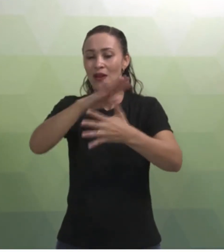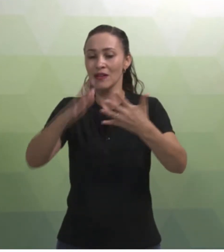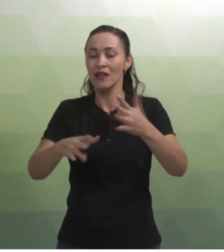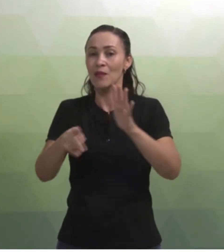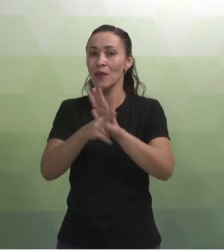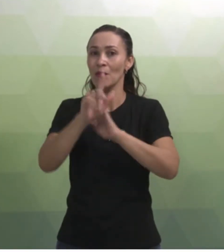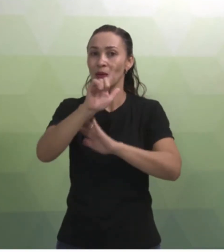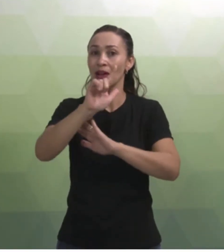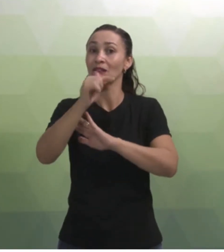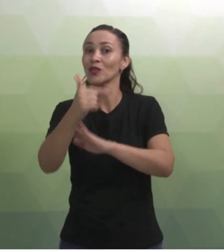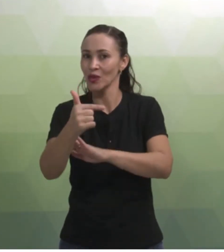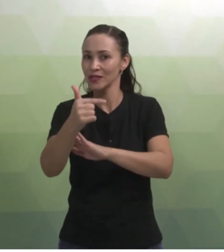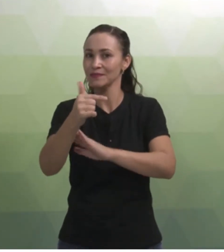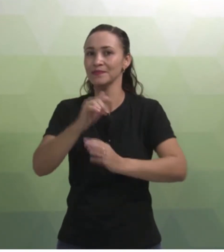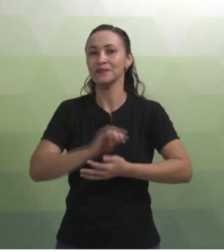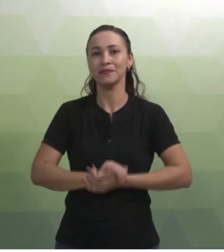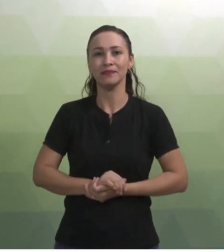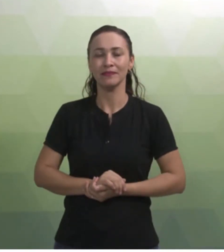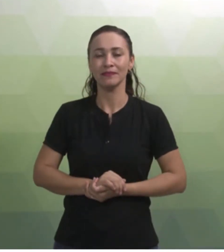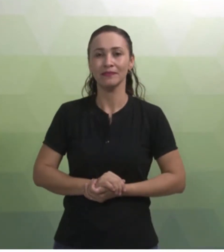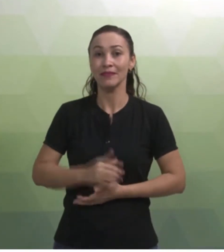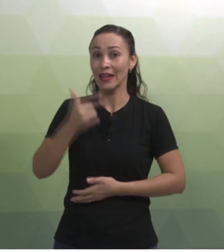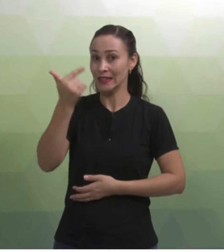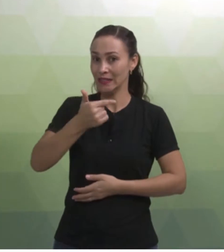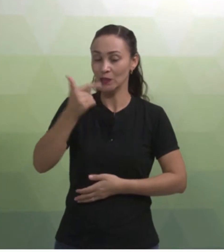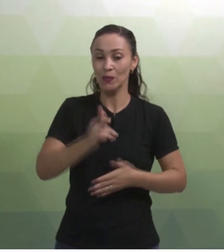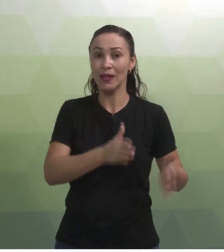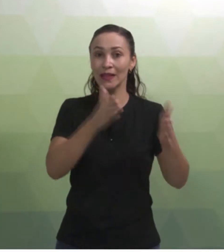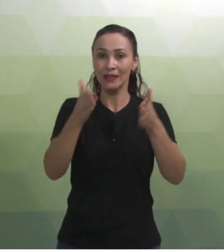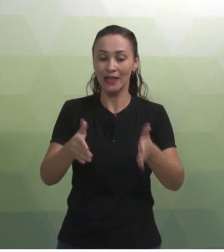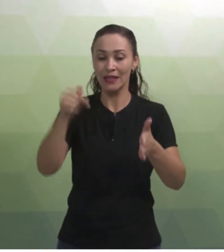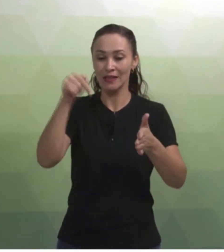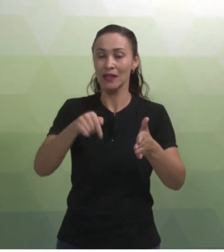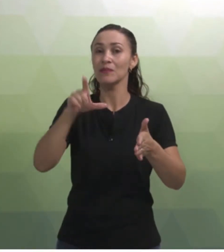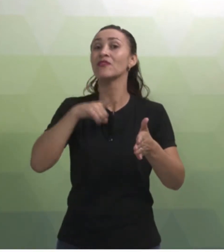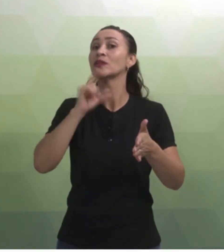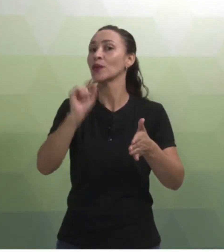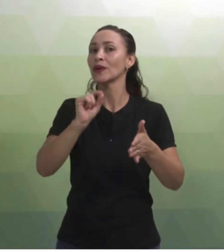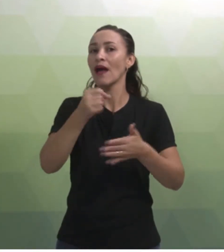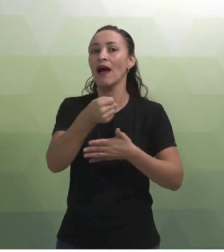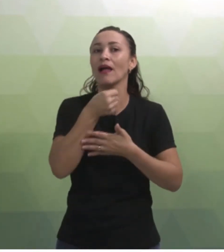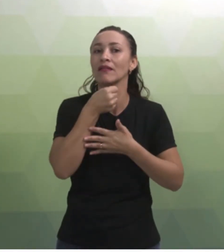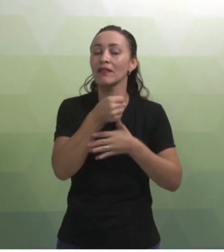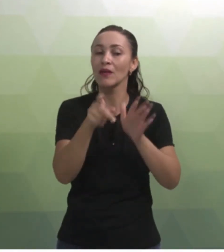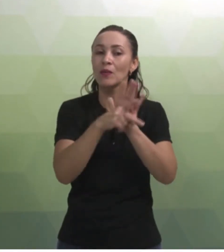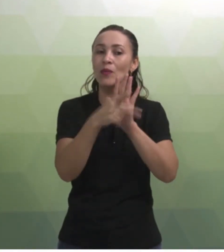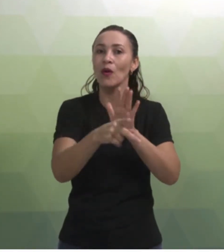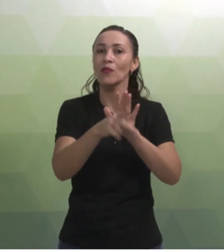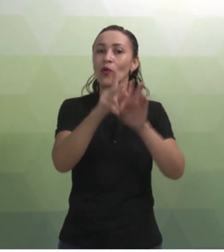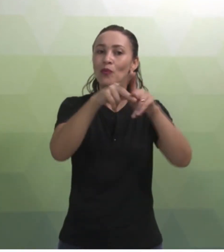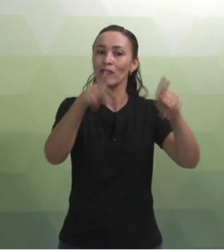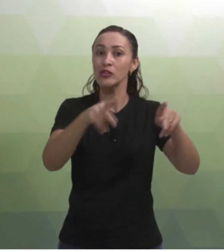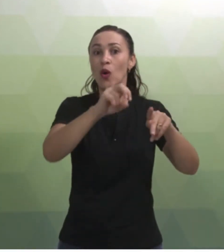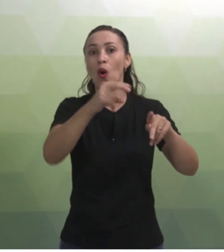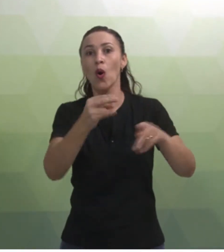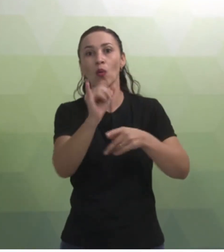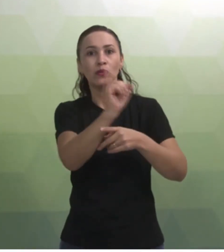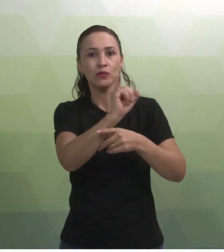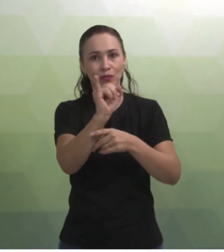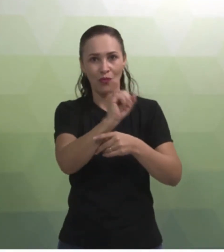brasileira, como L2. Na segunda etapa, vocês farão a entrevista com o professor ou o instrutor de Libras.